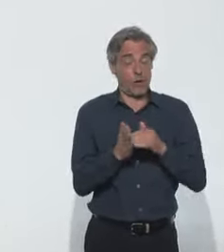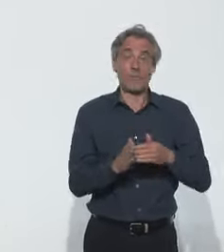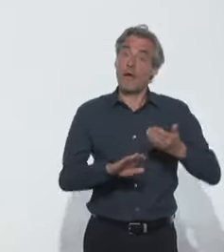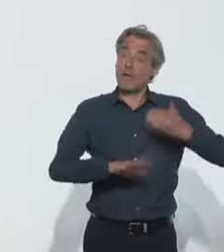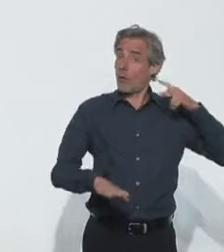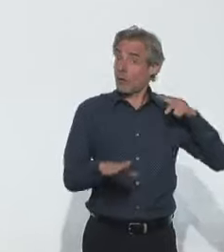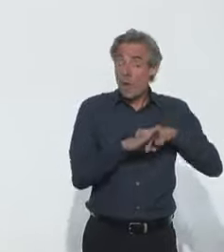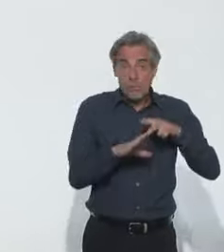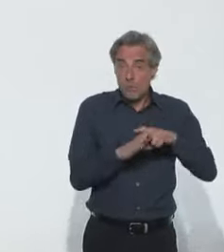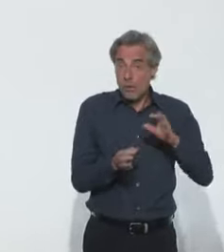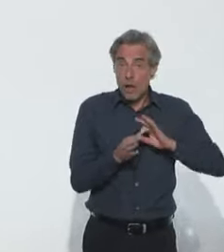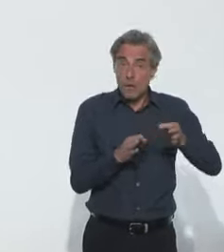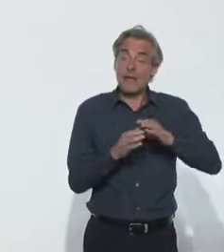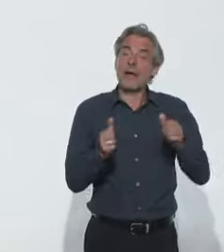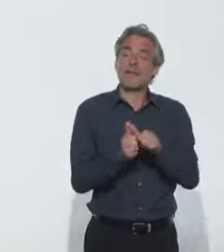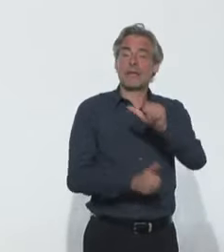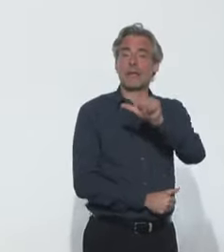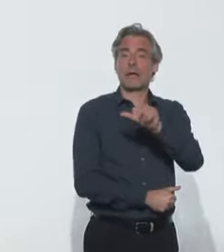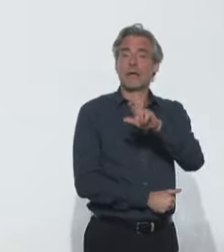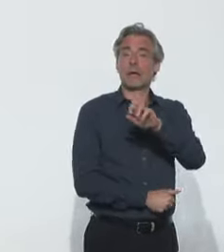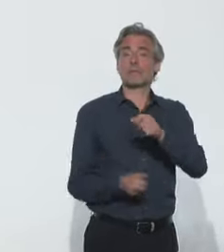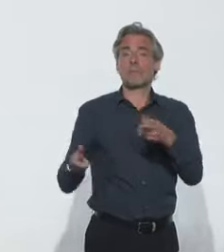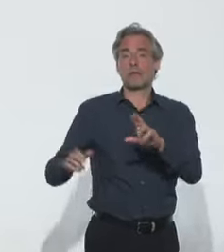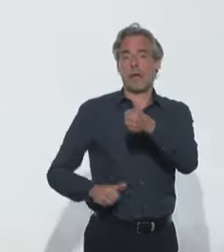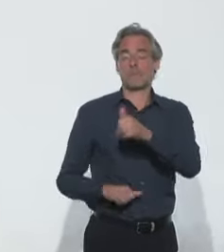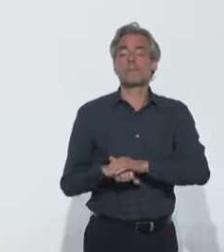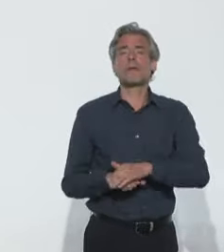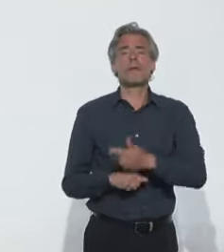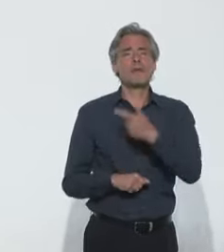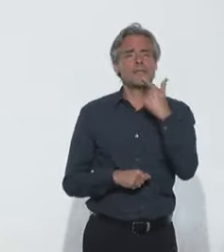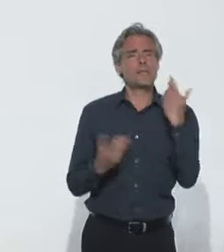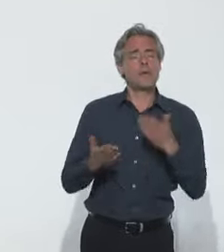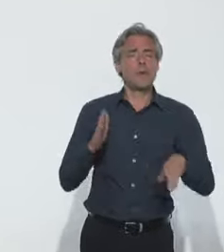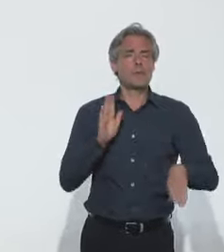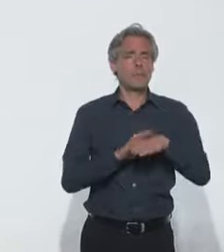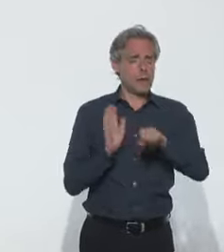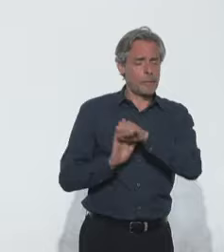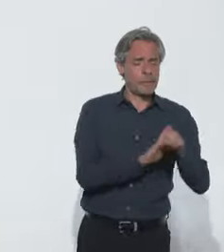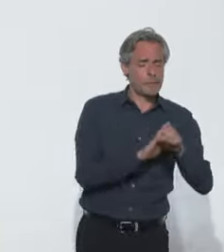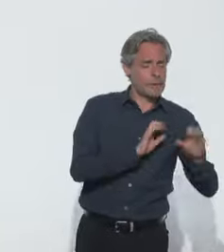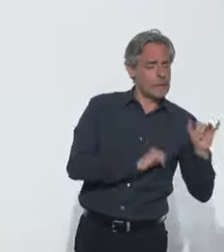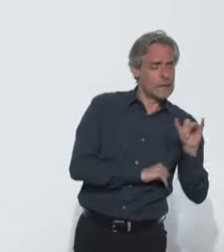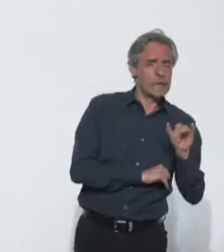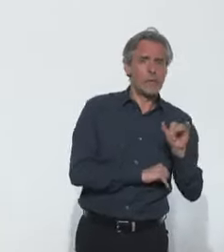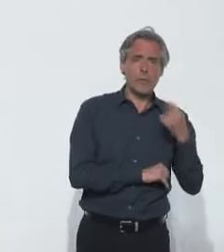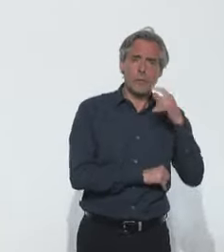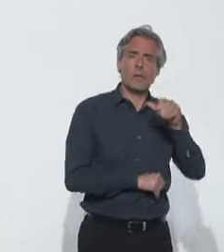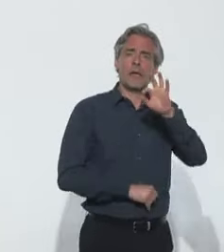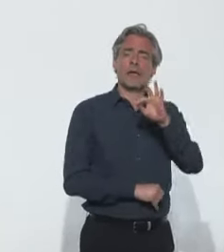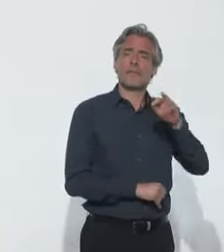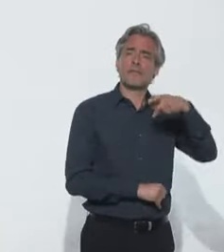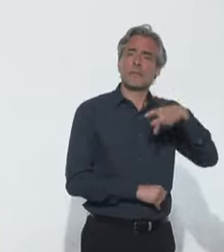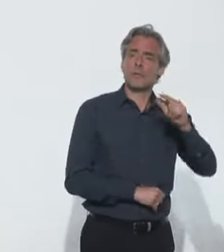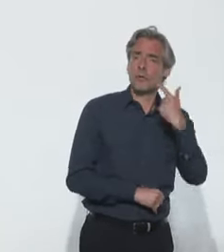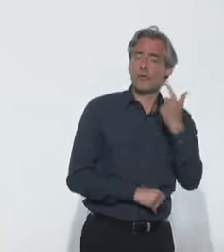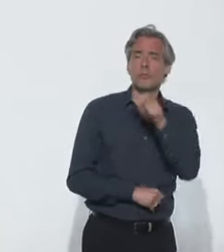dès le début avec les agences régionales de santé dès la phase 1. C'est-à-dire que nous avons priorisé très clairement les masques FFP2 pour